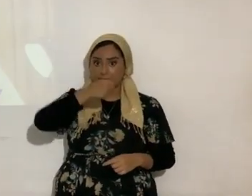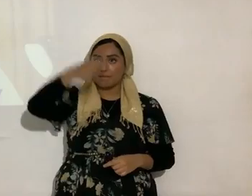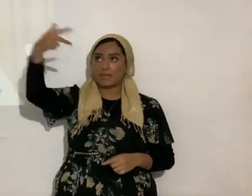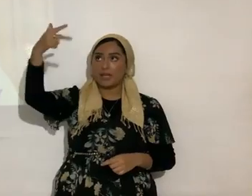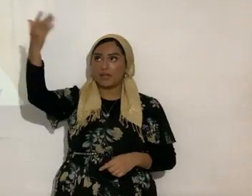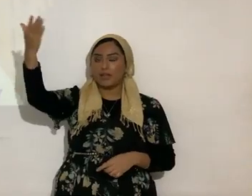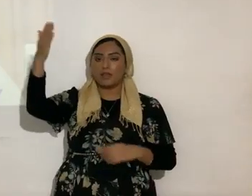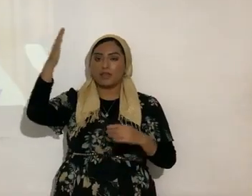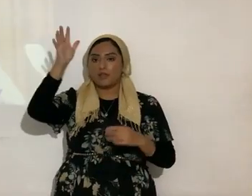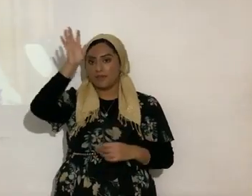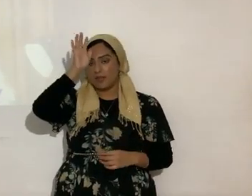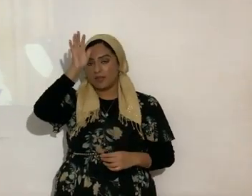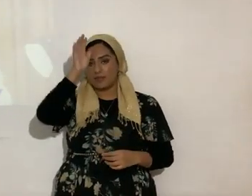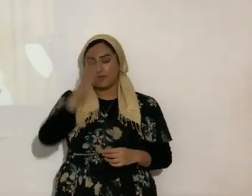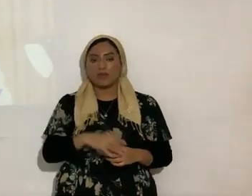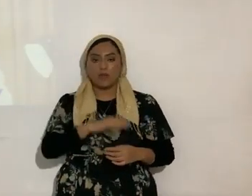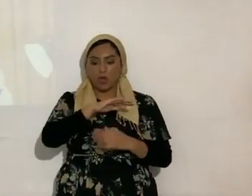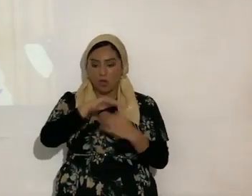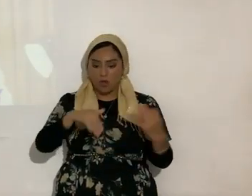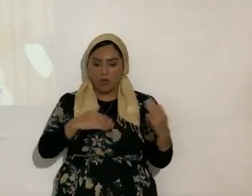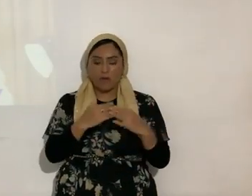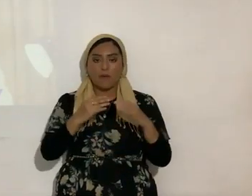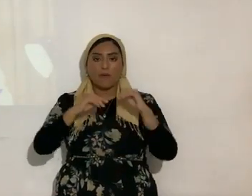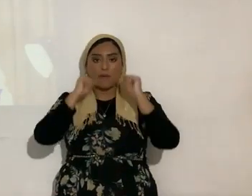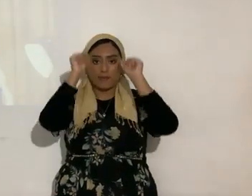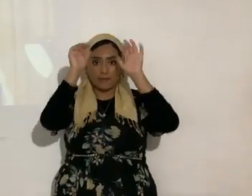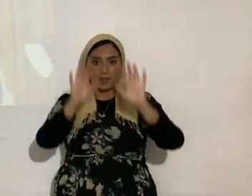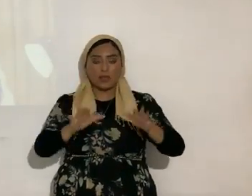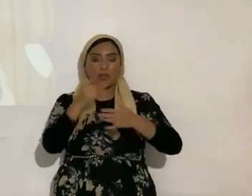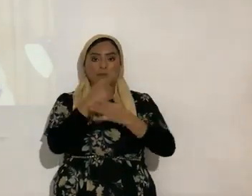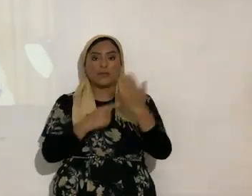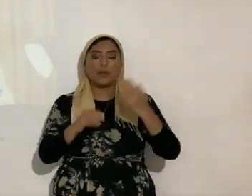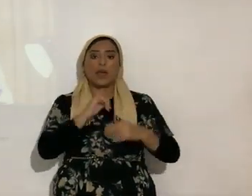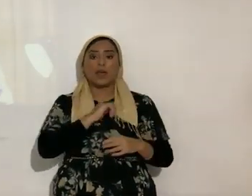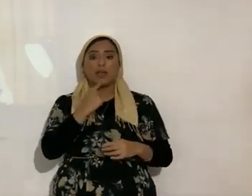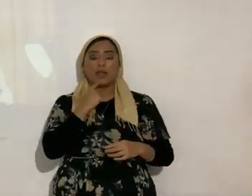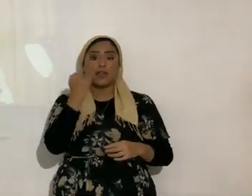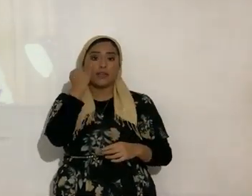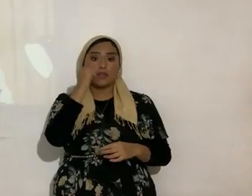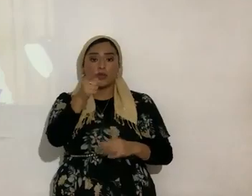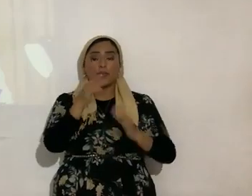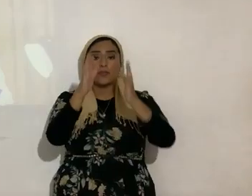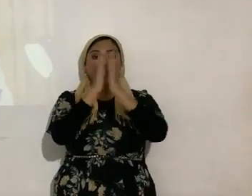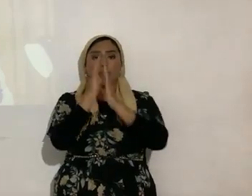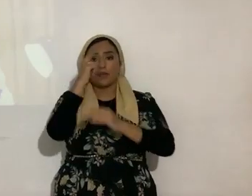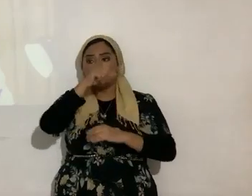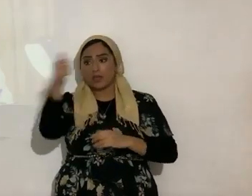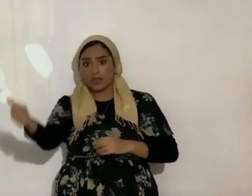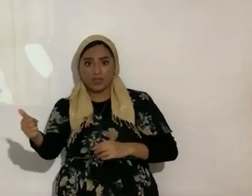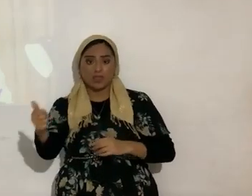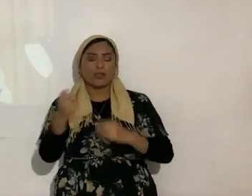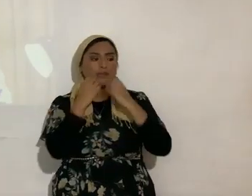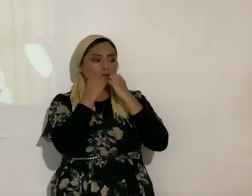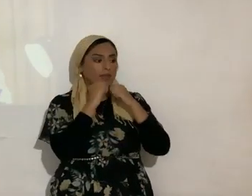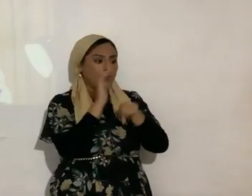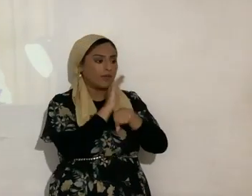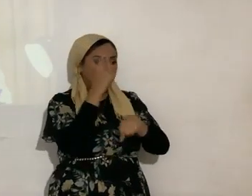¿sí? todas las bendiciones en lo que yo decía si tú oras por los demás te preocupas te ocupas por los demás